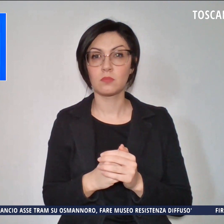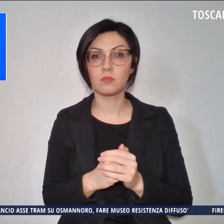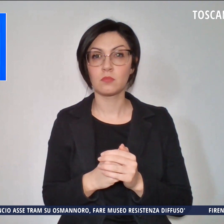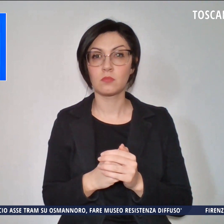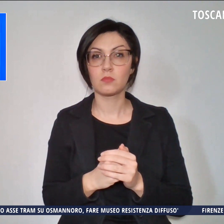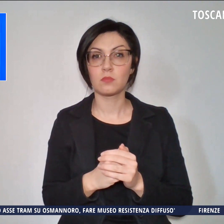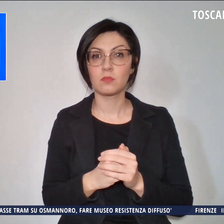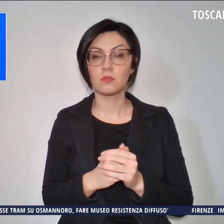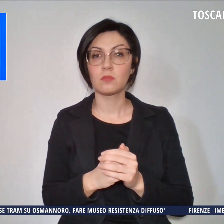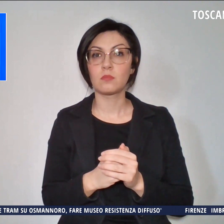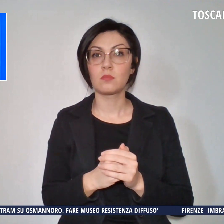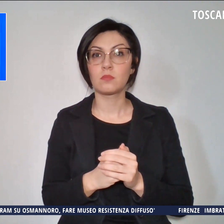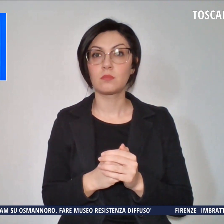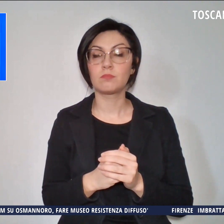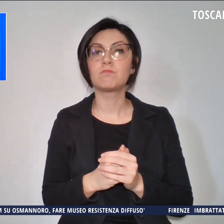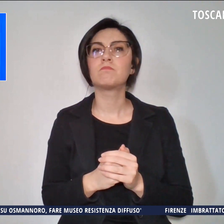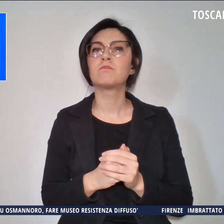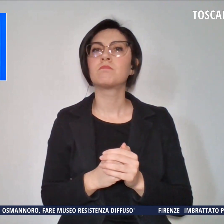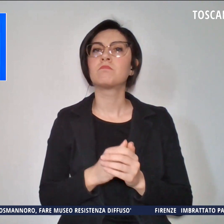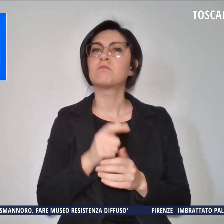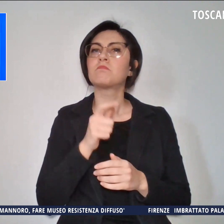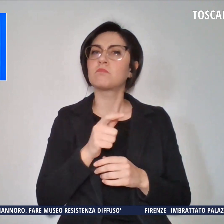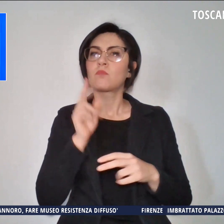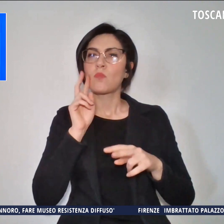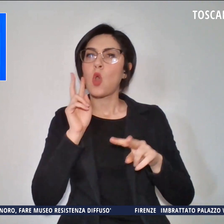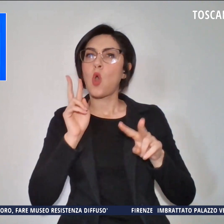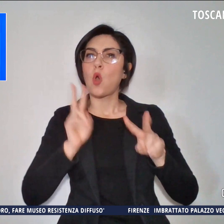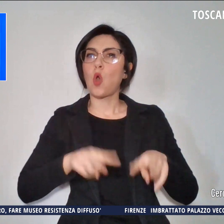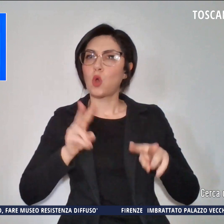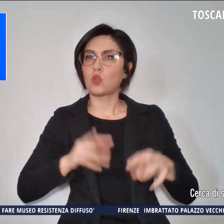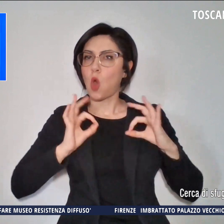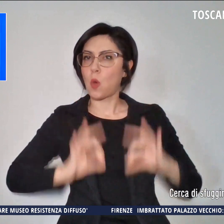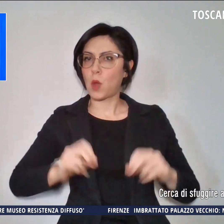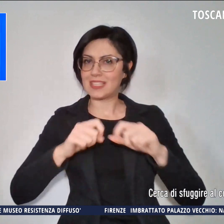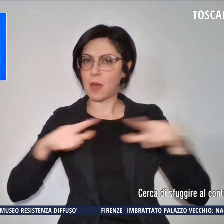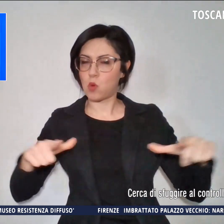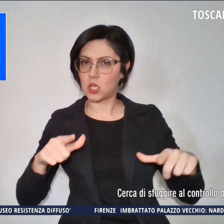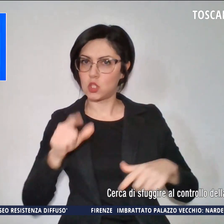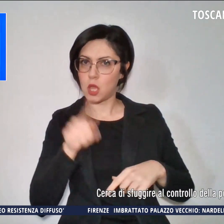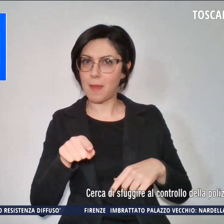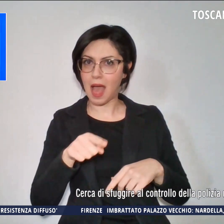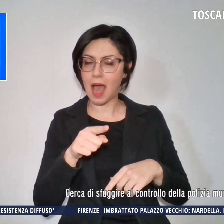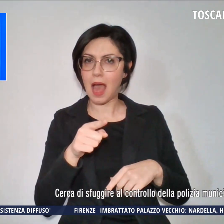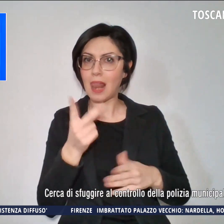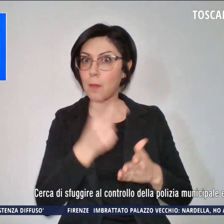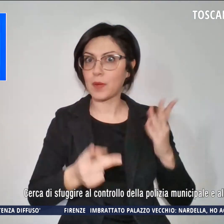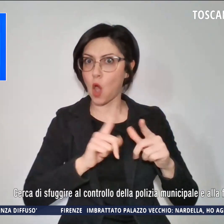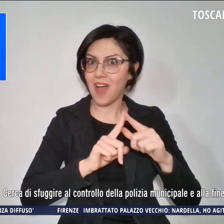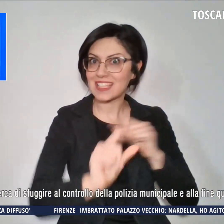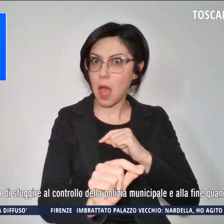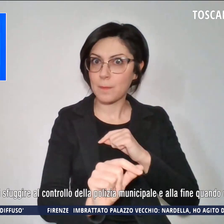Cerca di sfuggire al controllo della polizia municipale e alla fine, quando viene